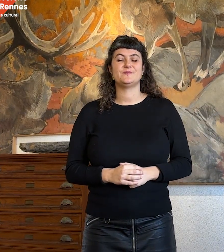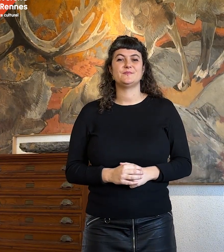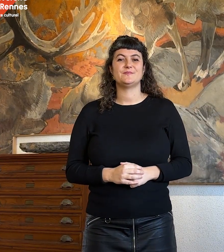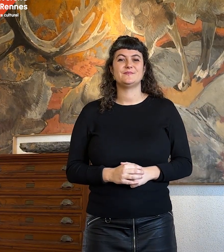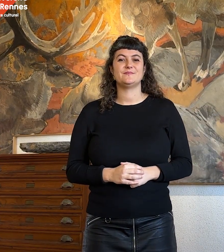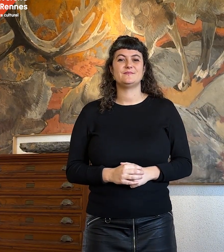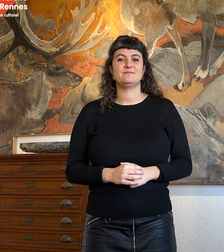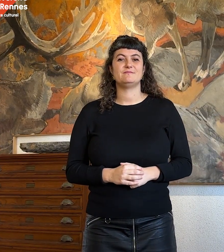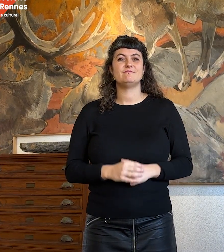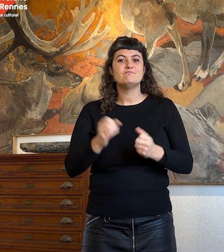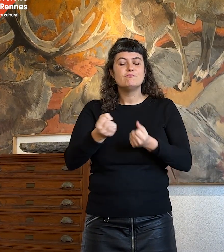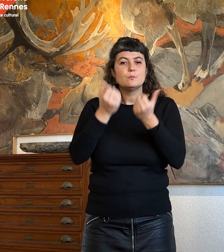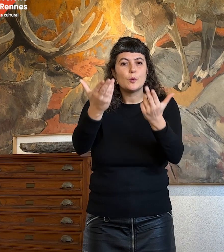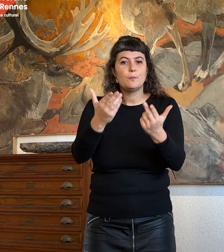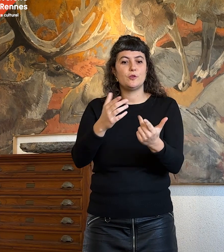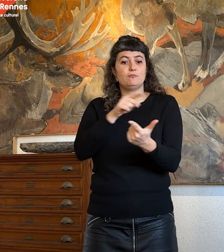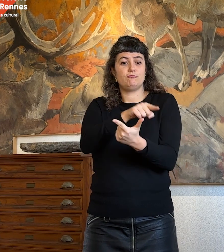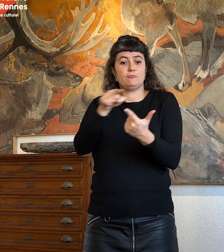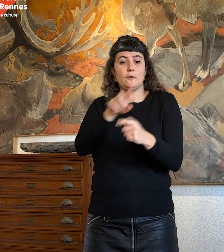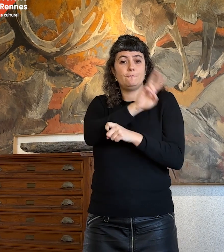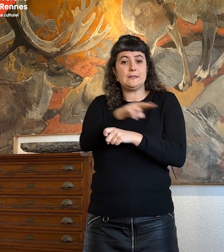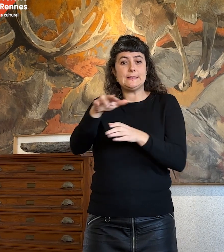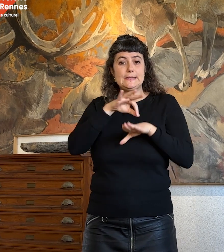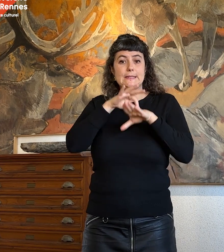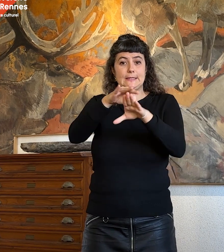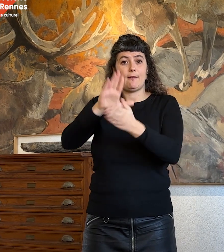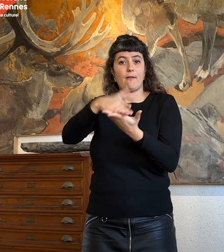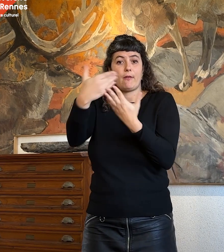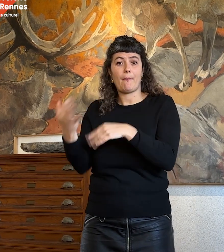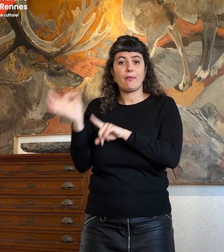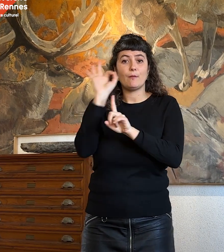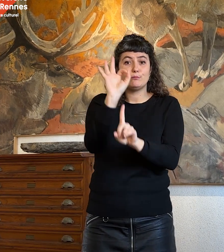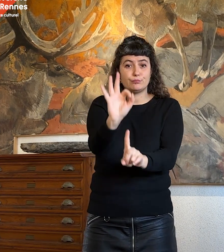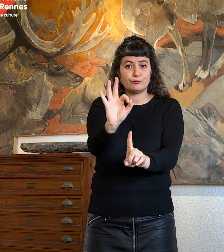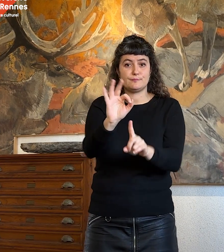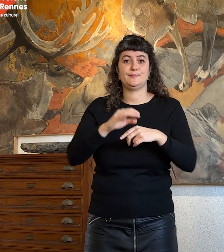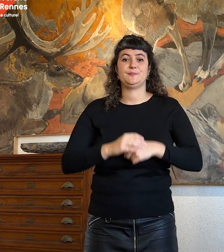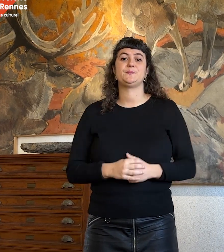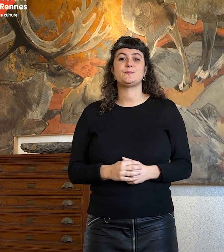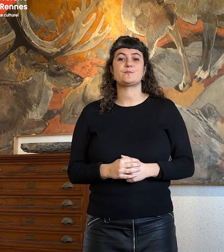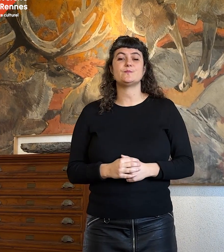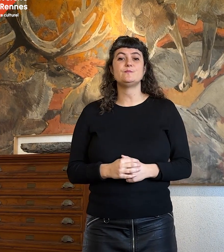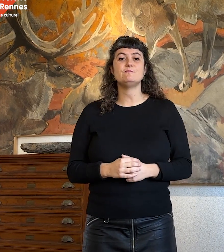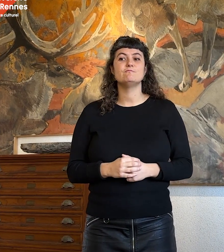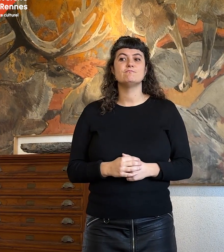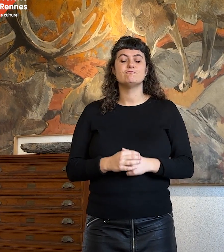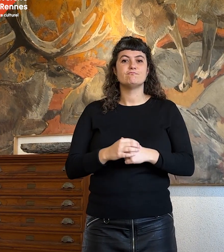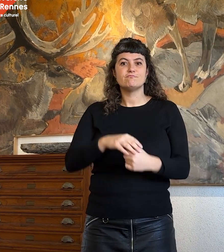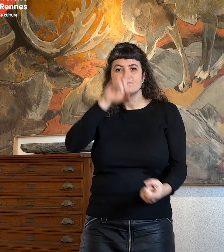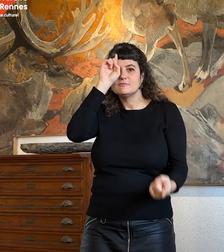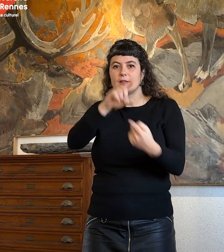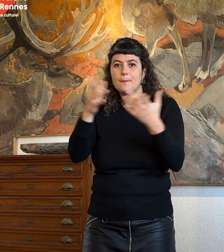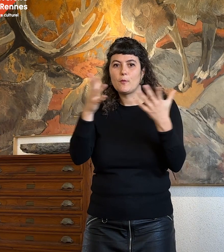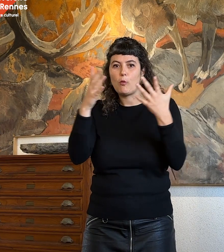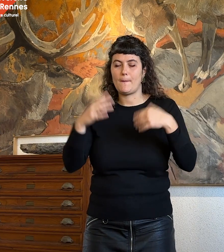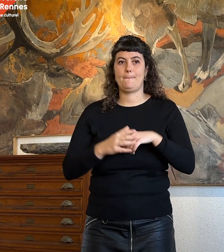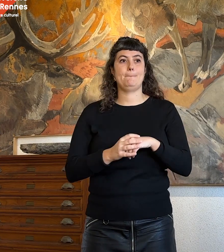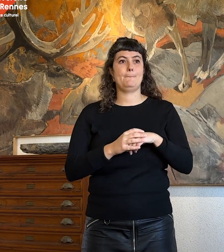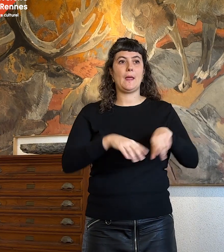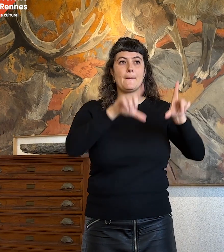Deux visites guidées interprétées en langue des signes vous sont proposées pour découvrir les toiles